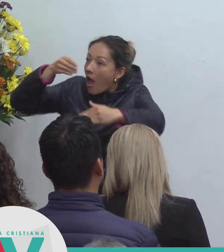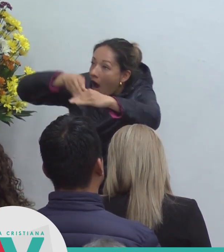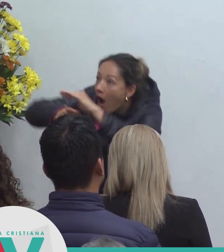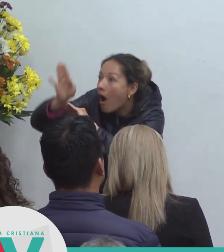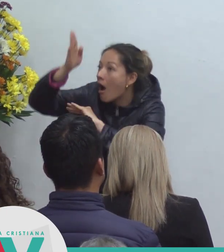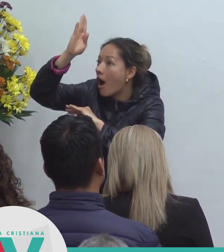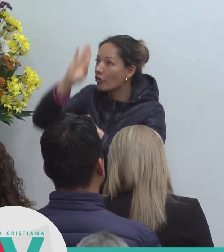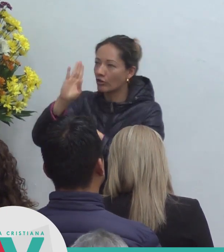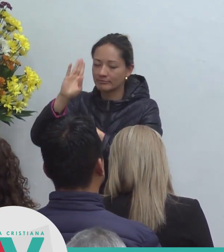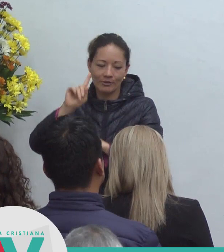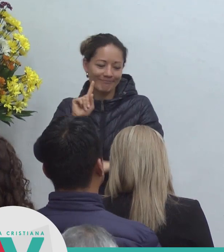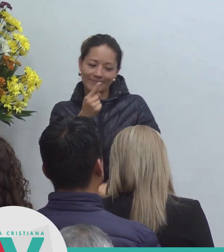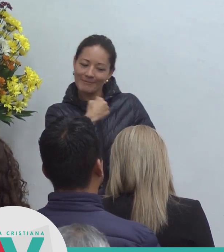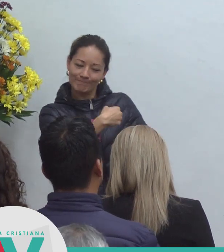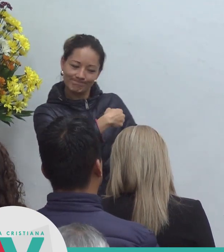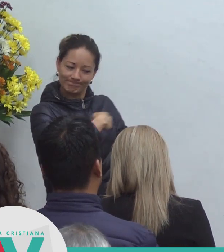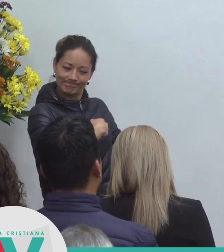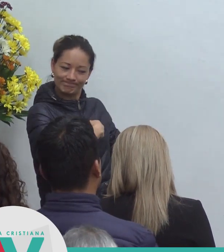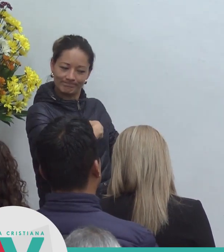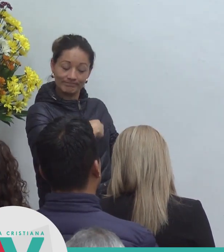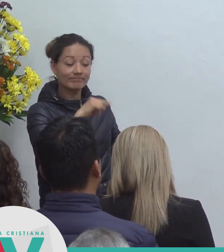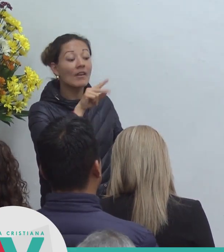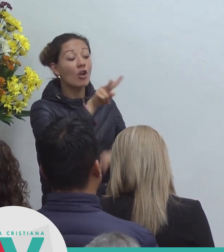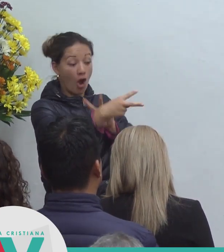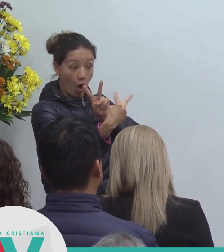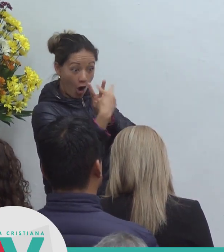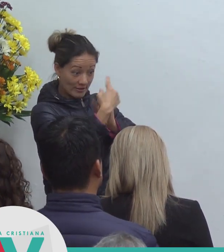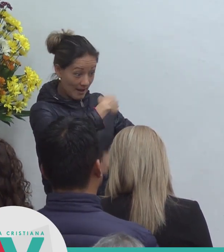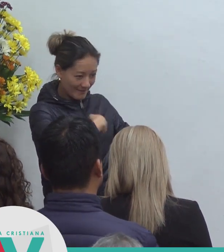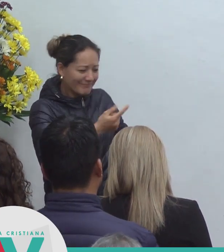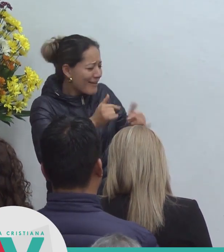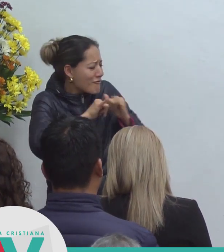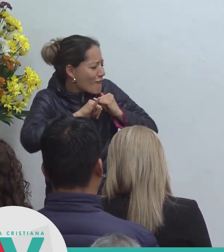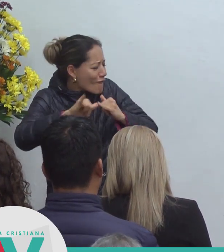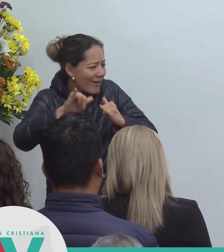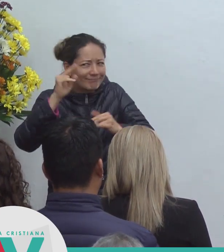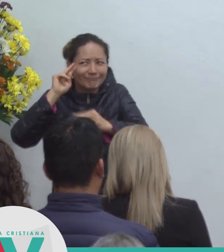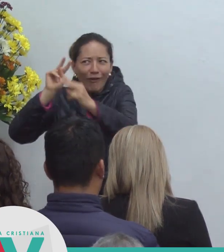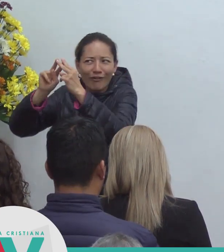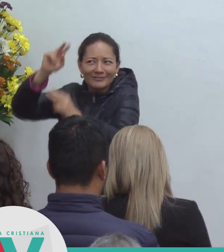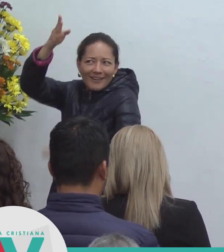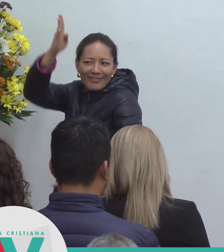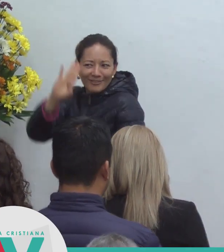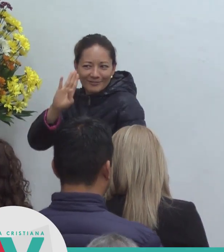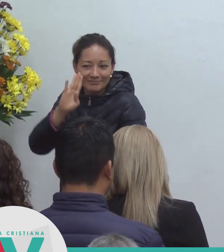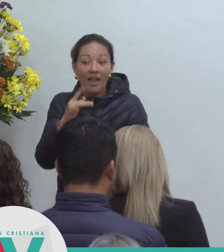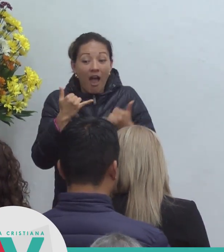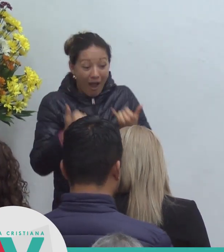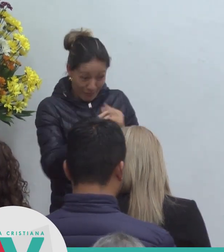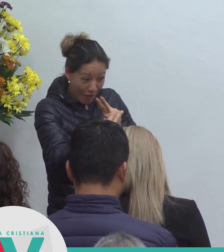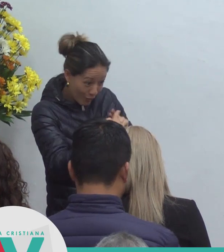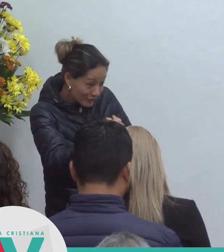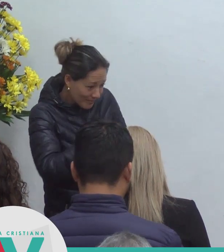mí si me conocieseis también a mi padre conocerías y desde ahora le conocéis y le habéis visto